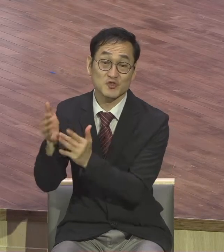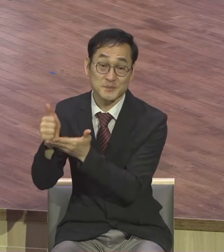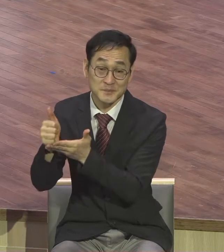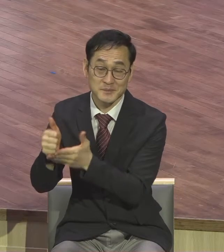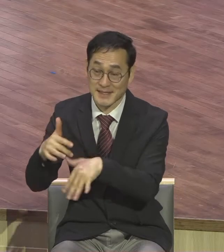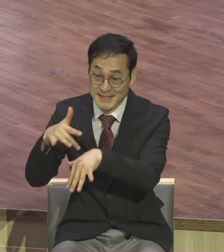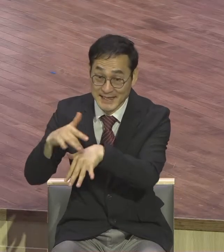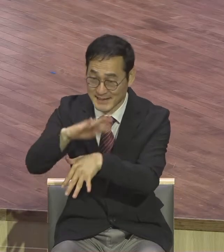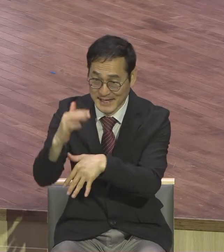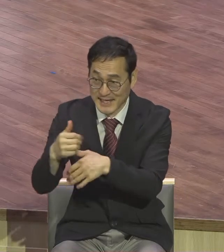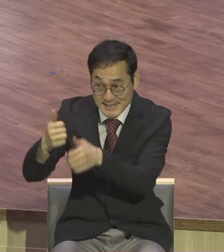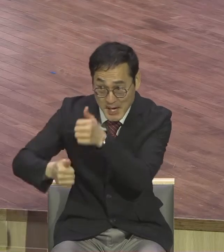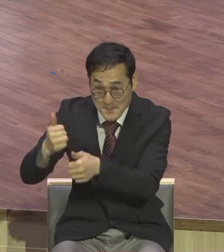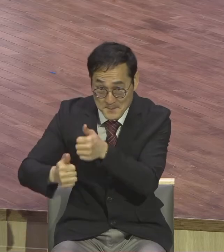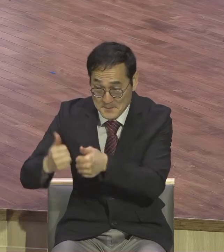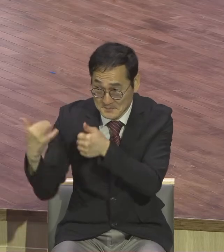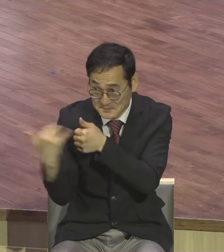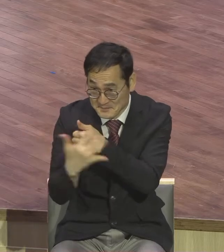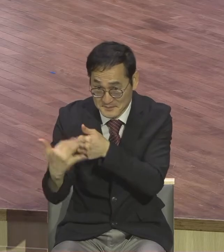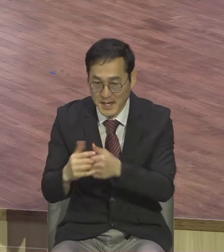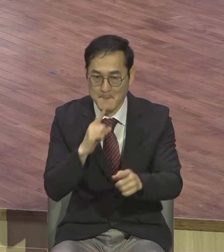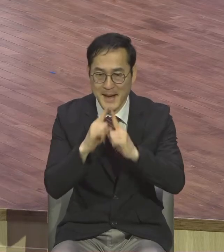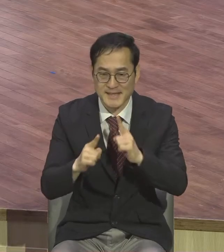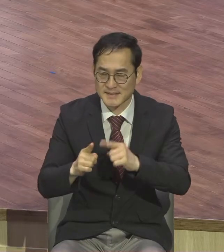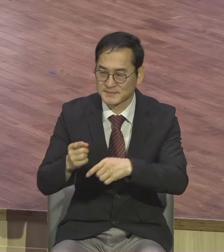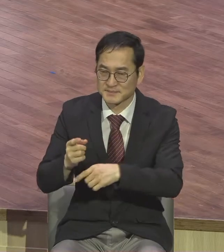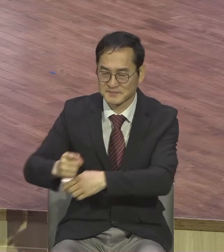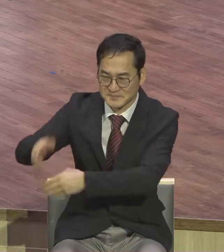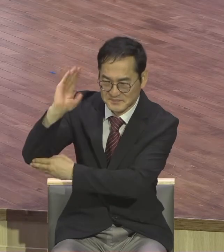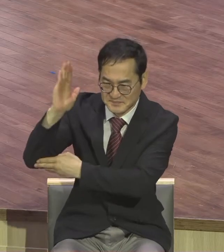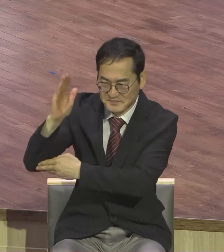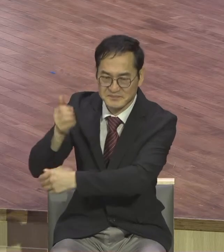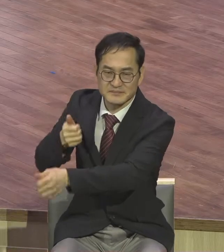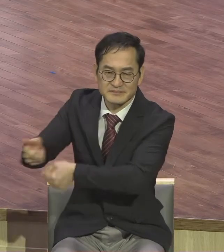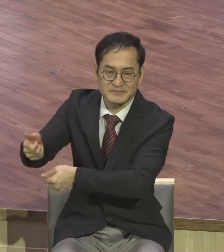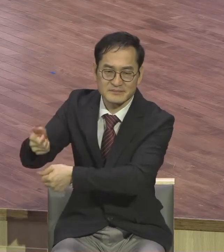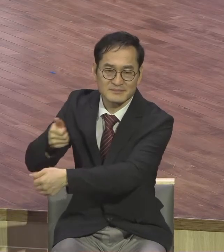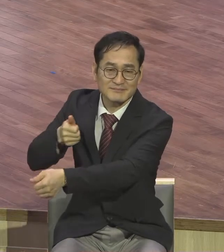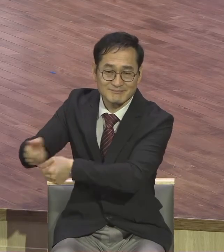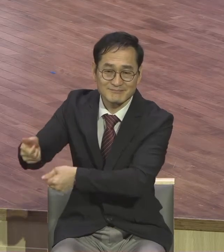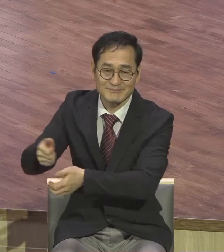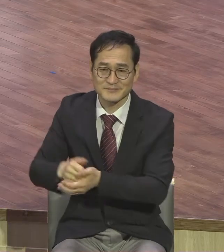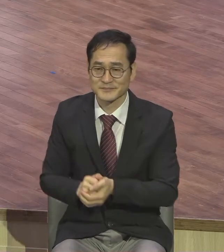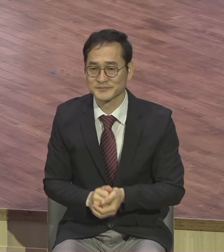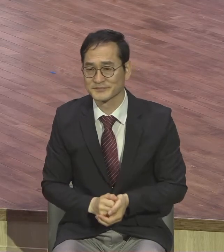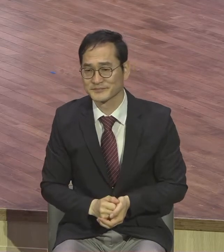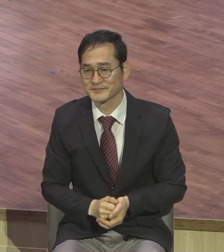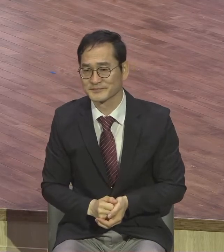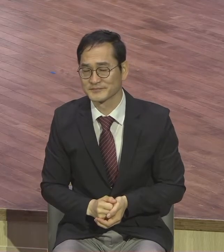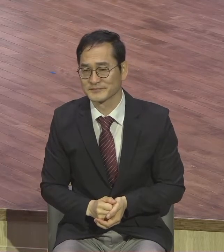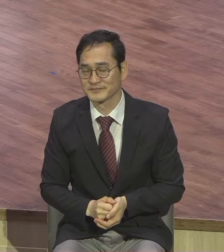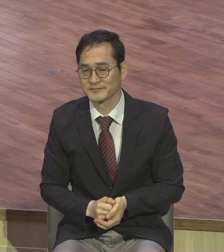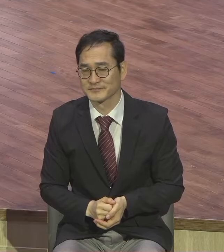시험을 말씀으로 신민기의 말씀으로 하나님의 말씀으로 그렇게 물리쳤습니다.